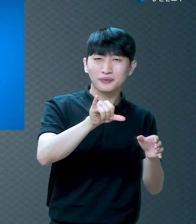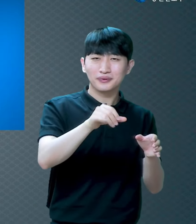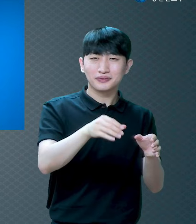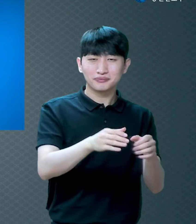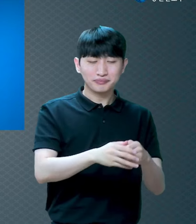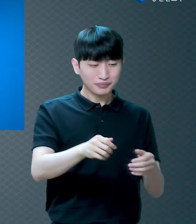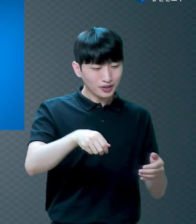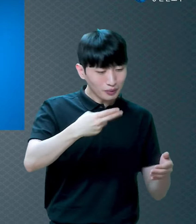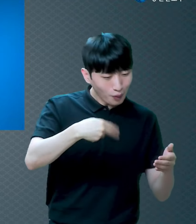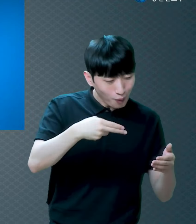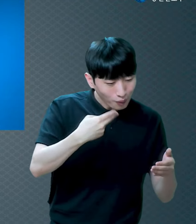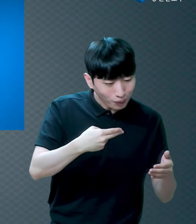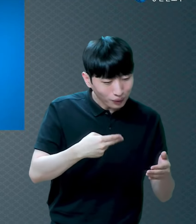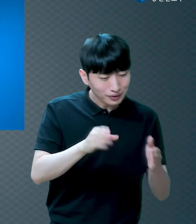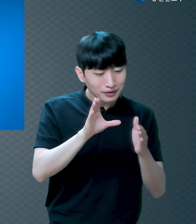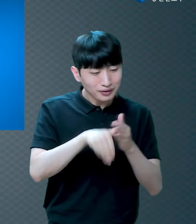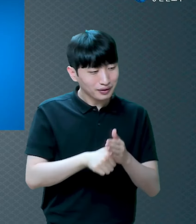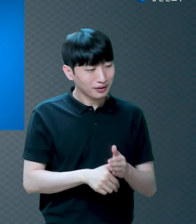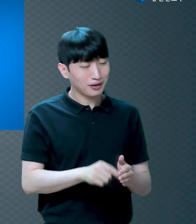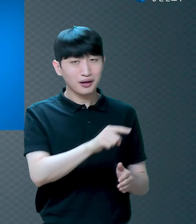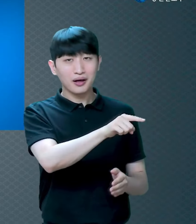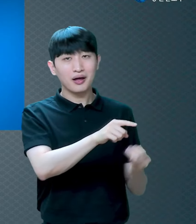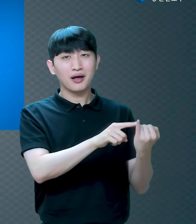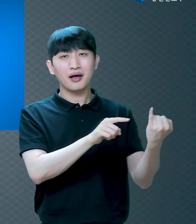나는 원래 짜게 먹는데